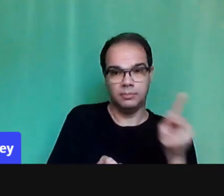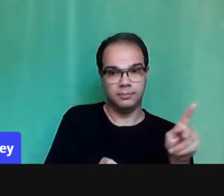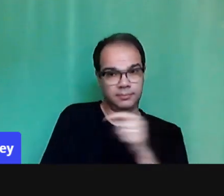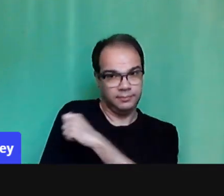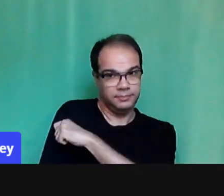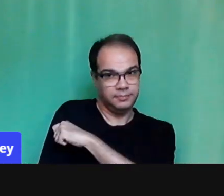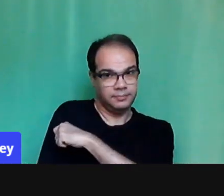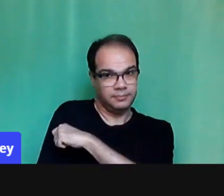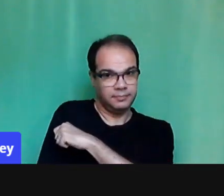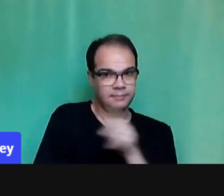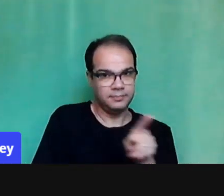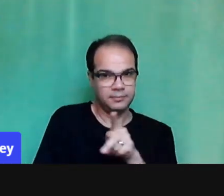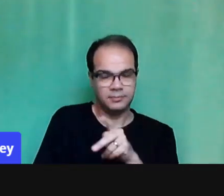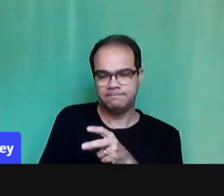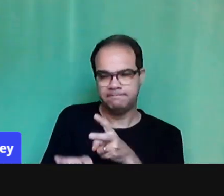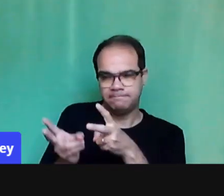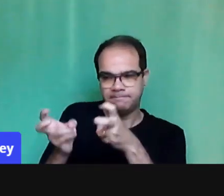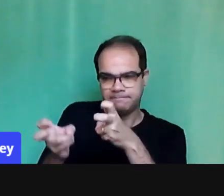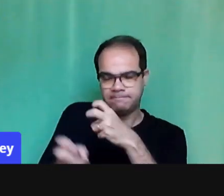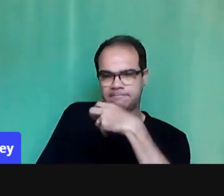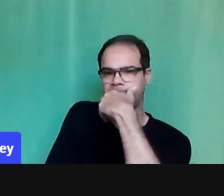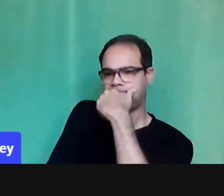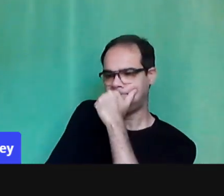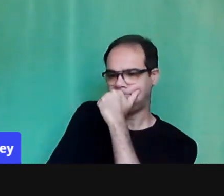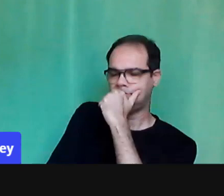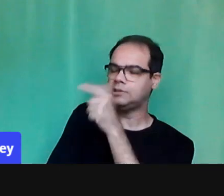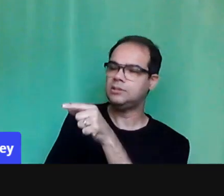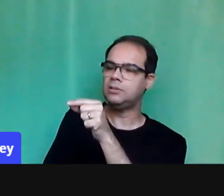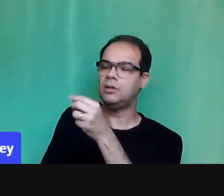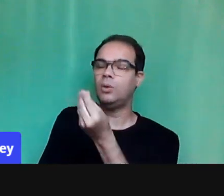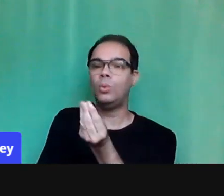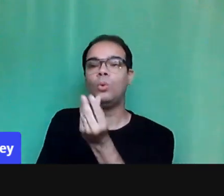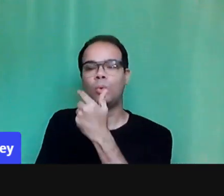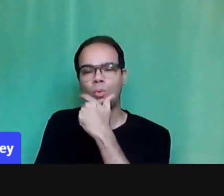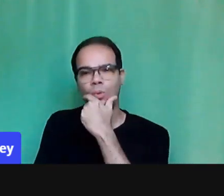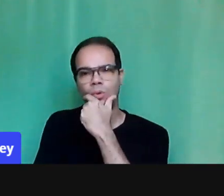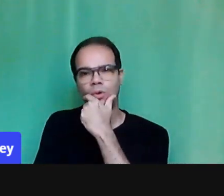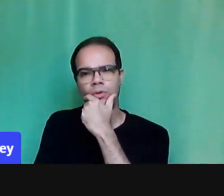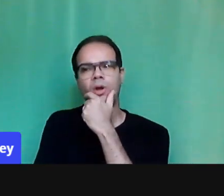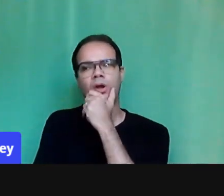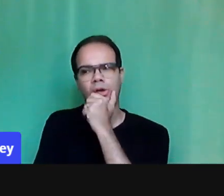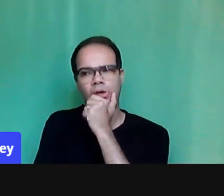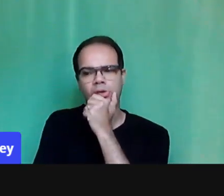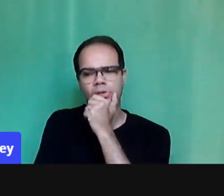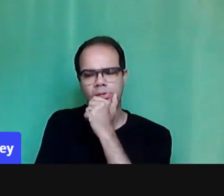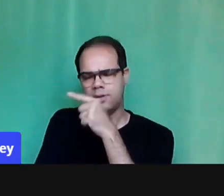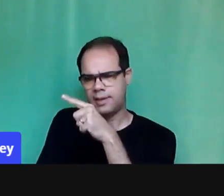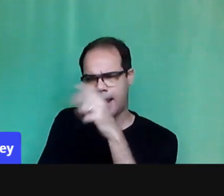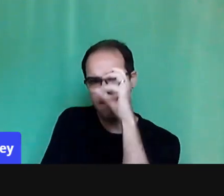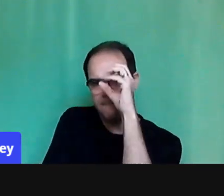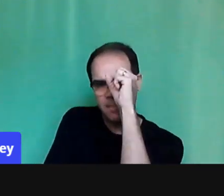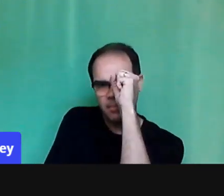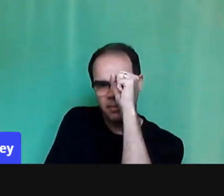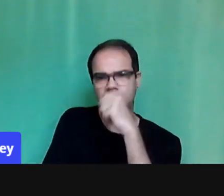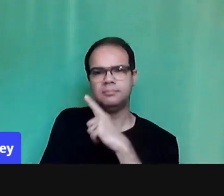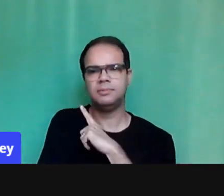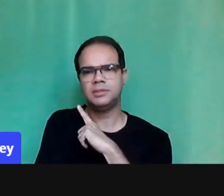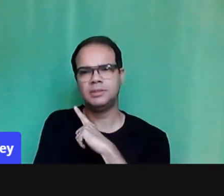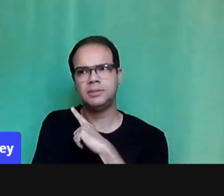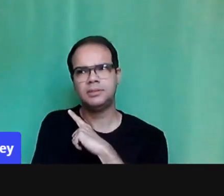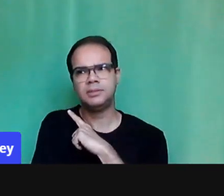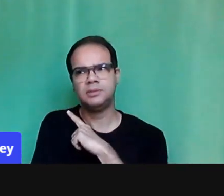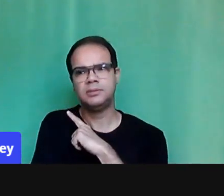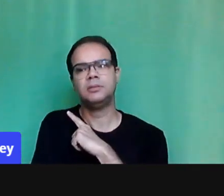questões, elementos, ideias, eu preciso reconhecer, eu preciso me posicionar, eu preciso, diante do mundo, me